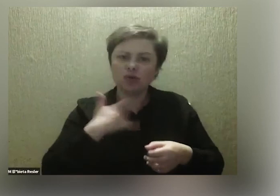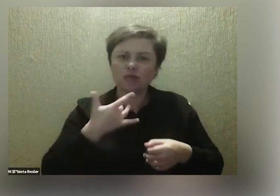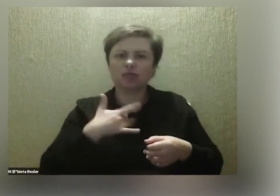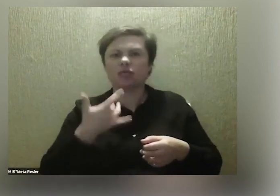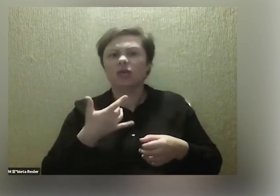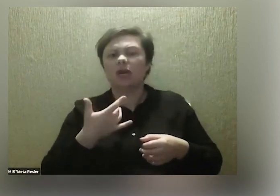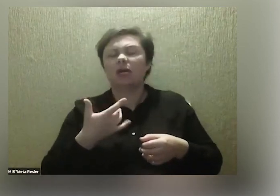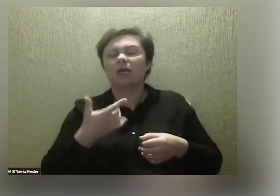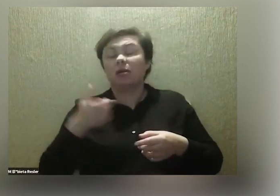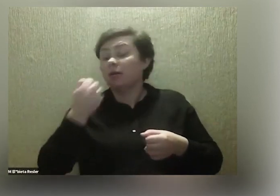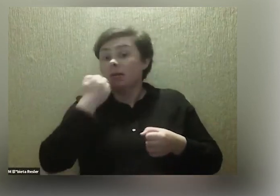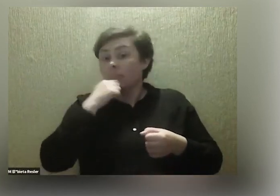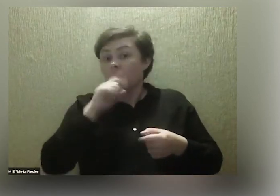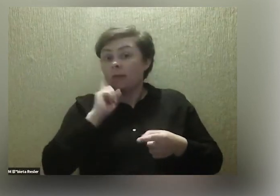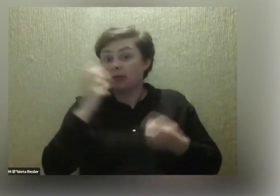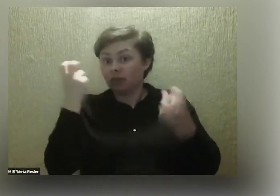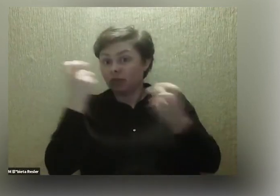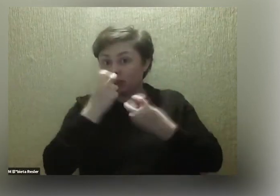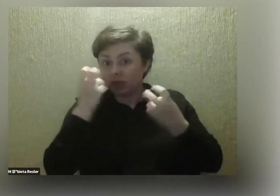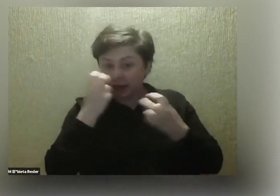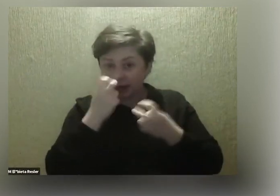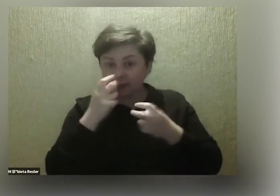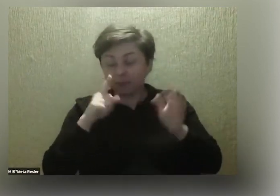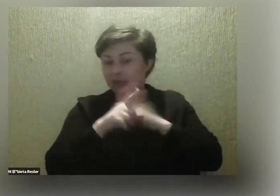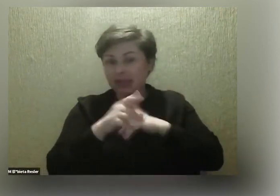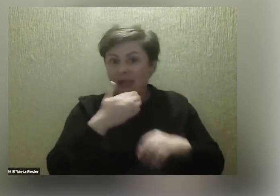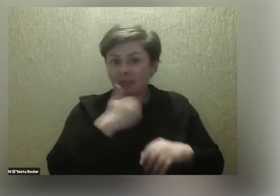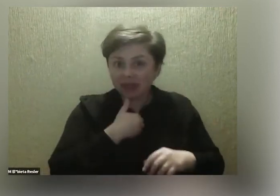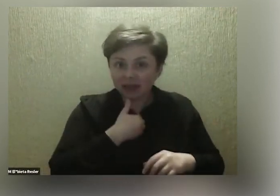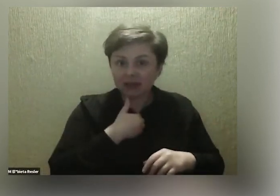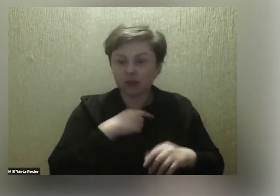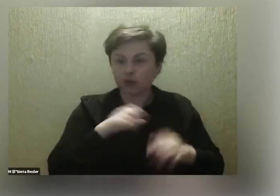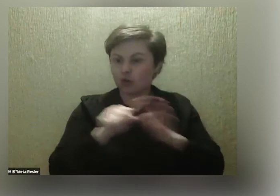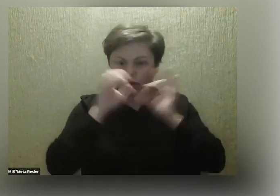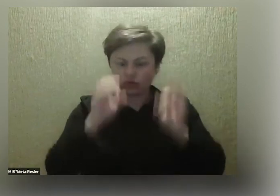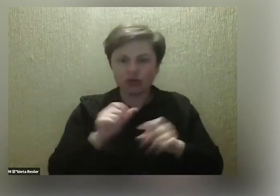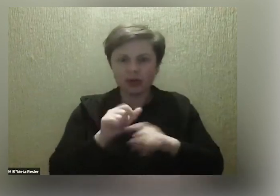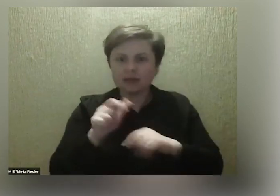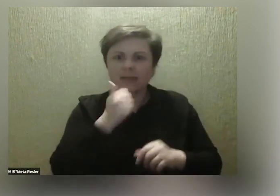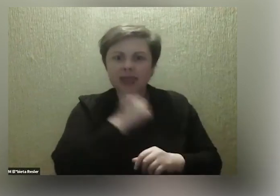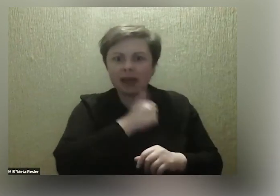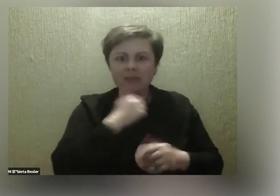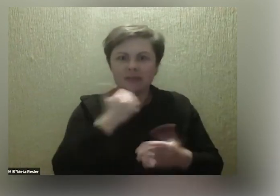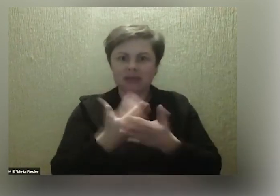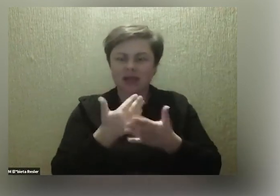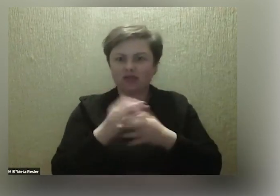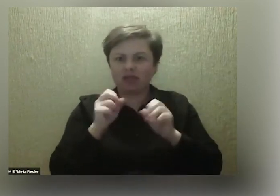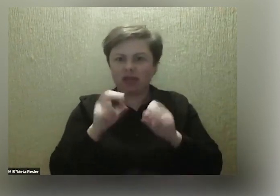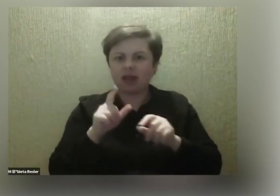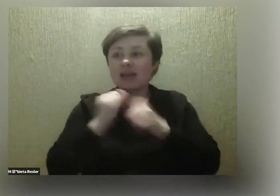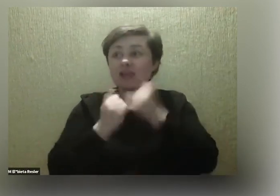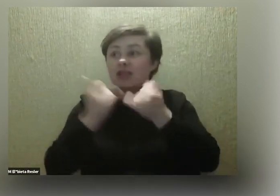Także to było niesamowite i to jest dla mnie cały czas do dzisiaj zagadką, dlaczego tak się dzieje, że